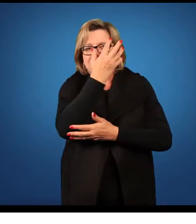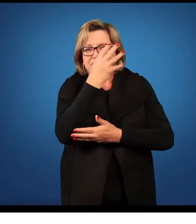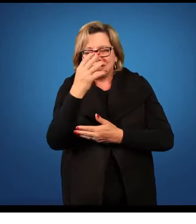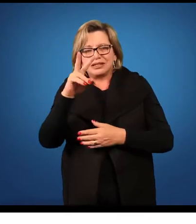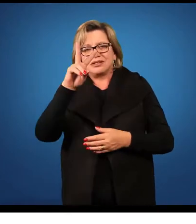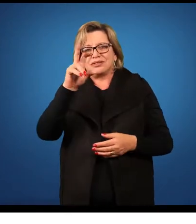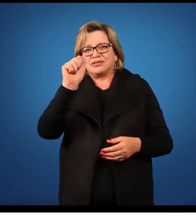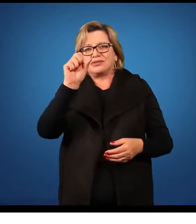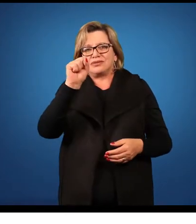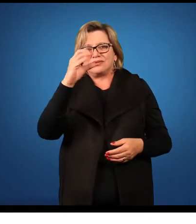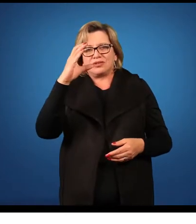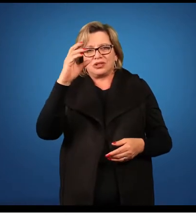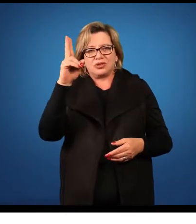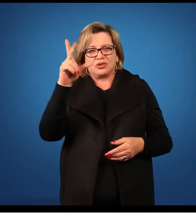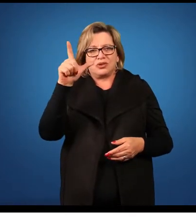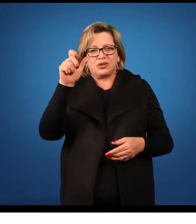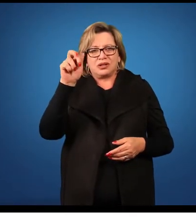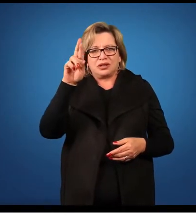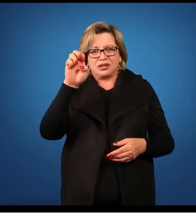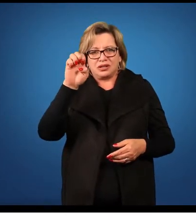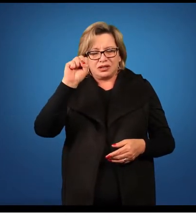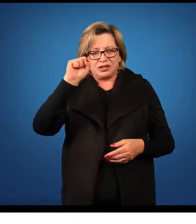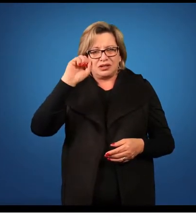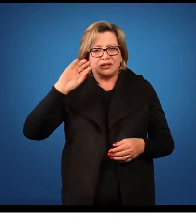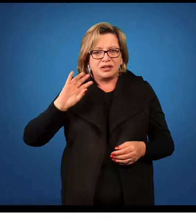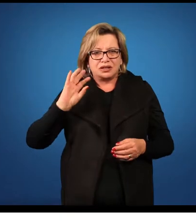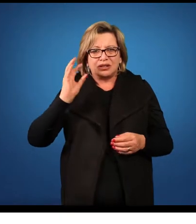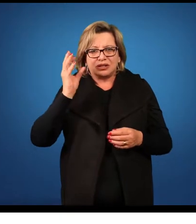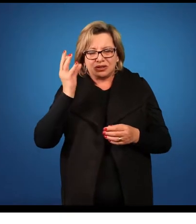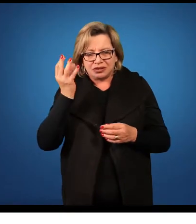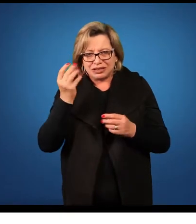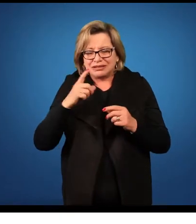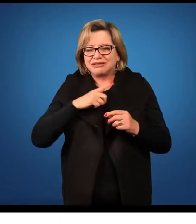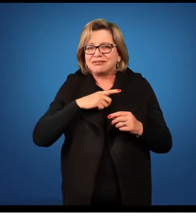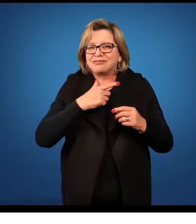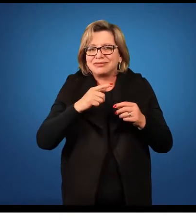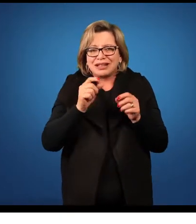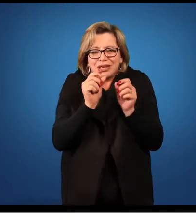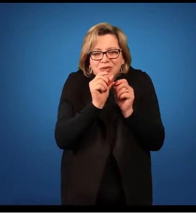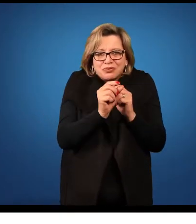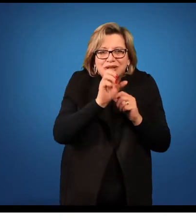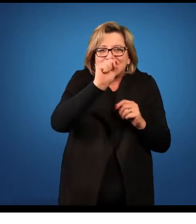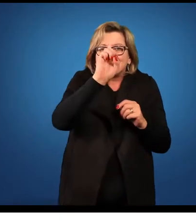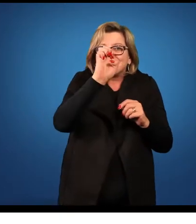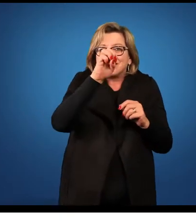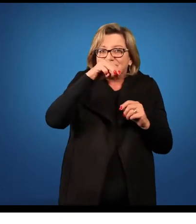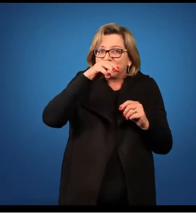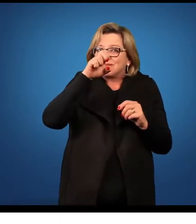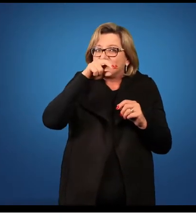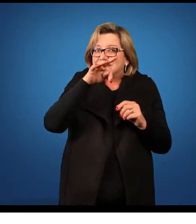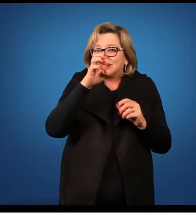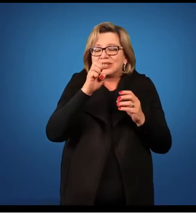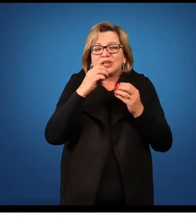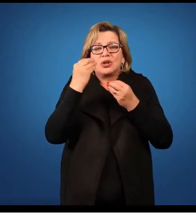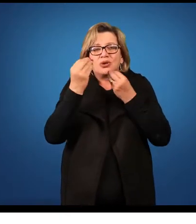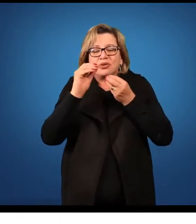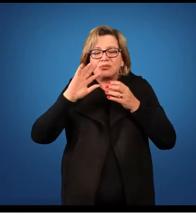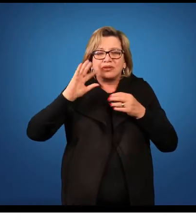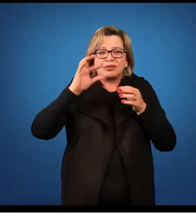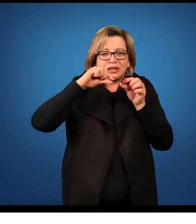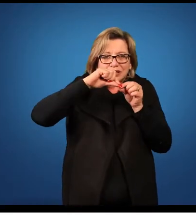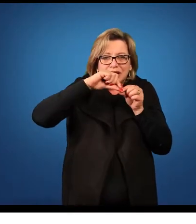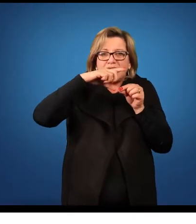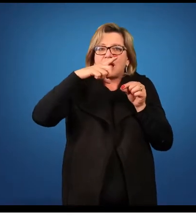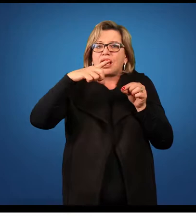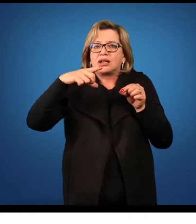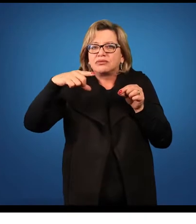das plantas vasculares, e isso acontece principalmente nos vasculares sem semente, é a origem e formação da folha. Nós temos dois tipos